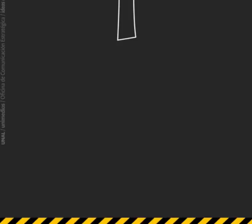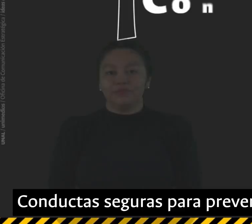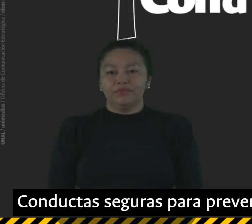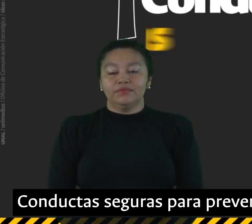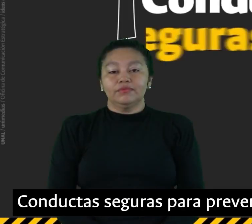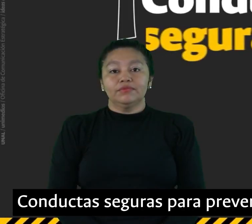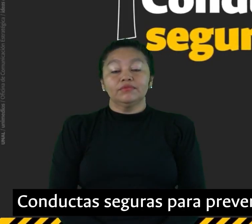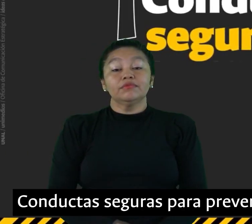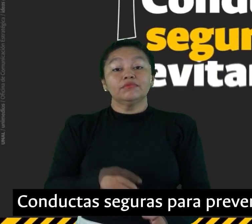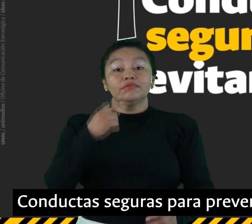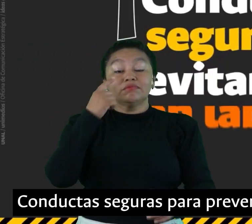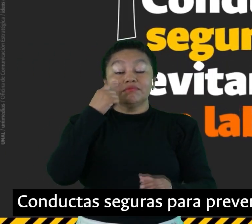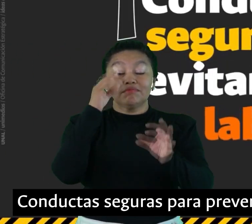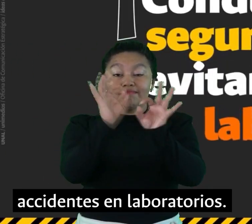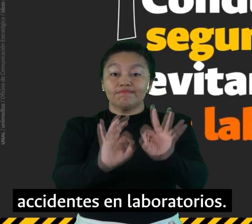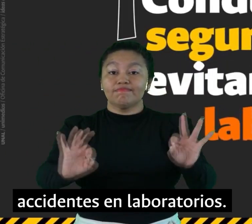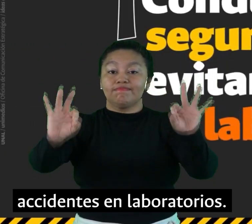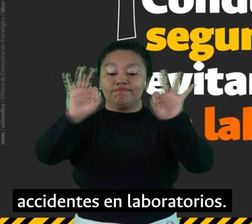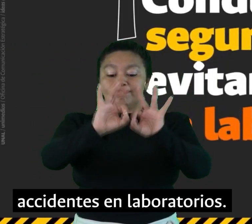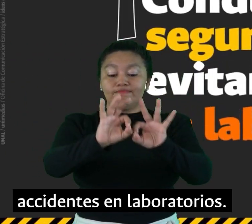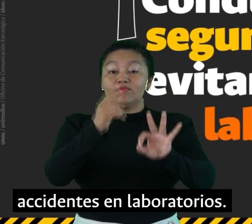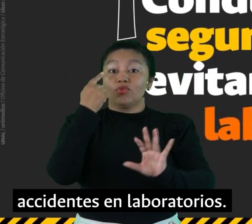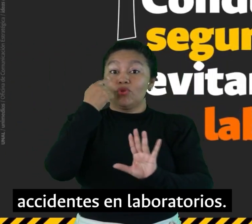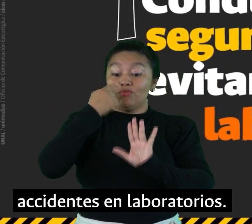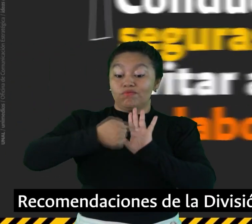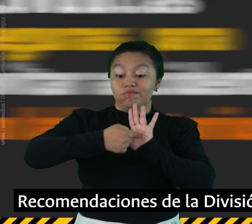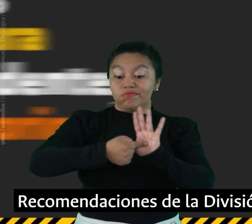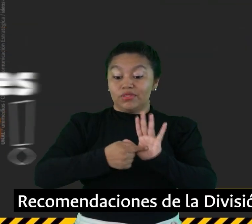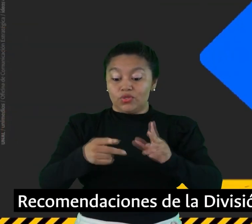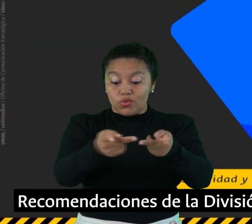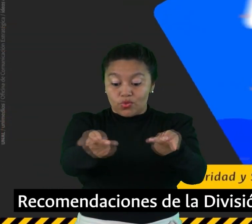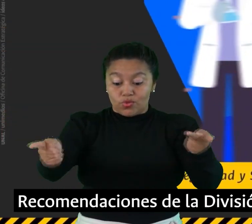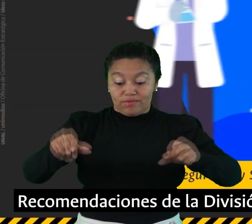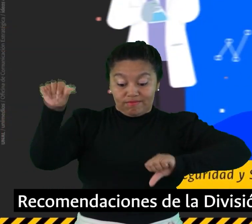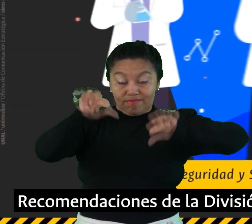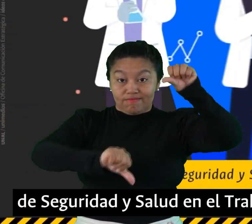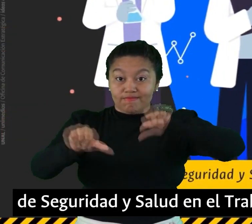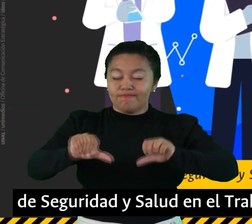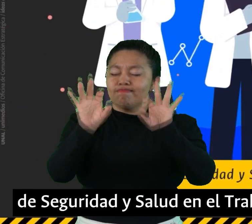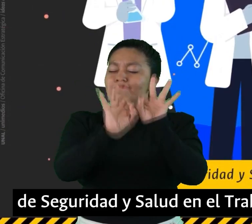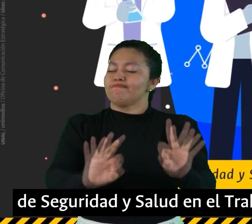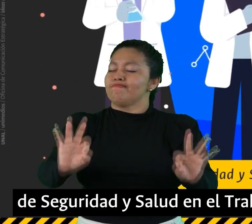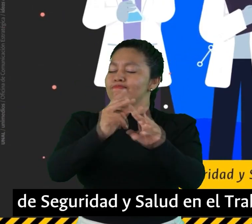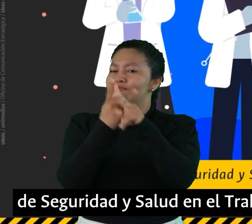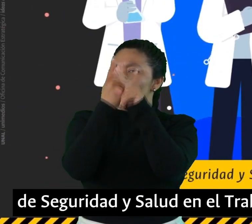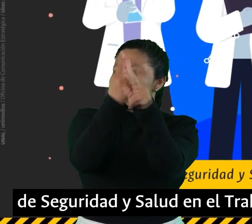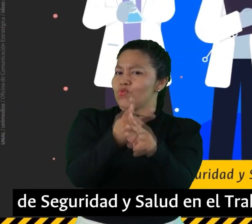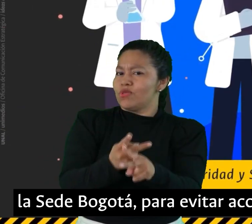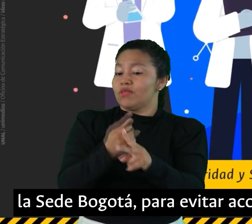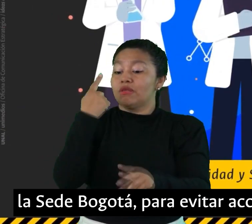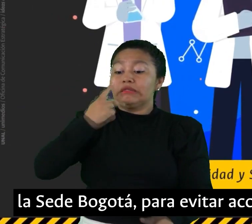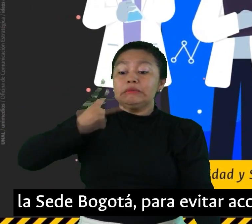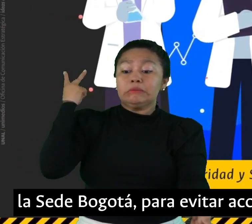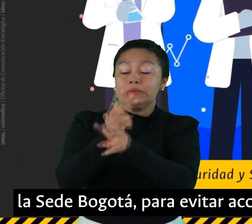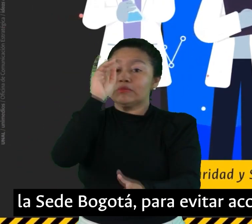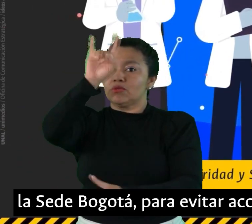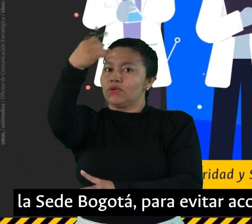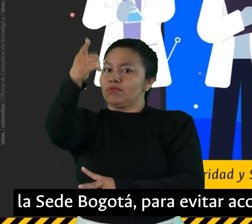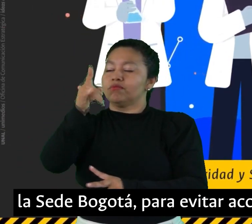Conducta seguras para prevenir accidentes en laboratorios. Recomendaciones de la División de Seguridad y Salud en el Trabajo de la Sede de Bogotá para evitar